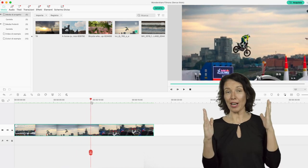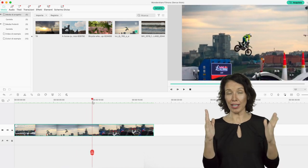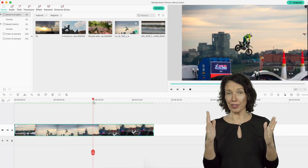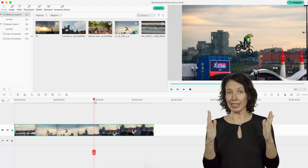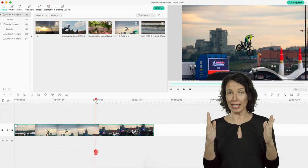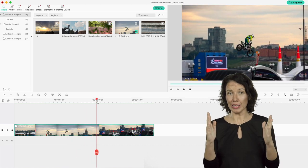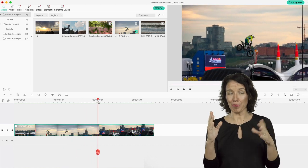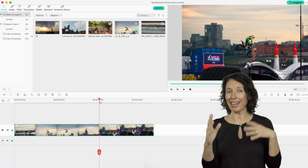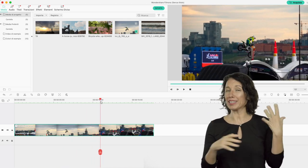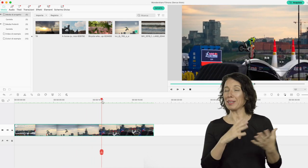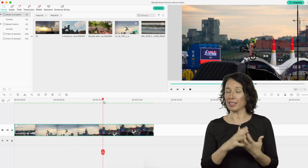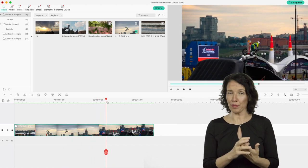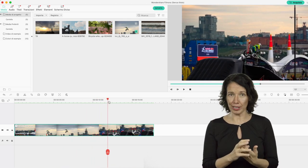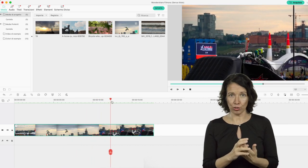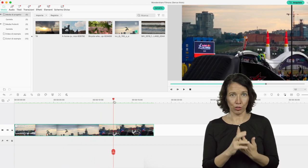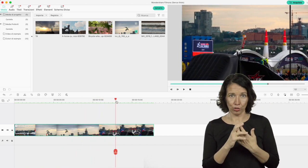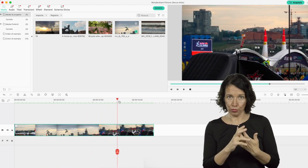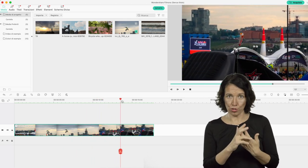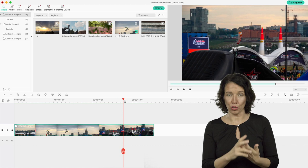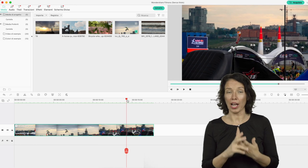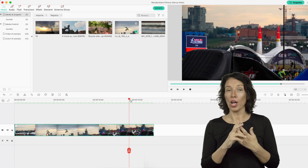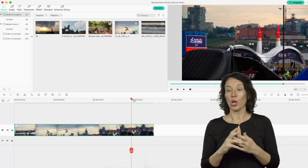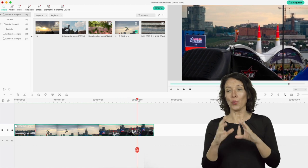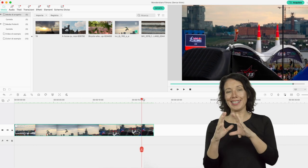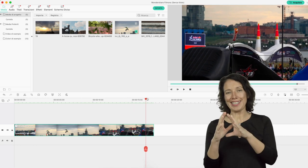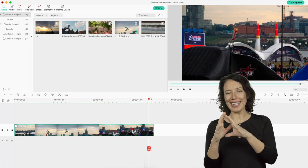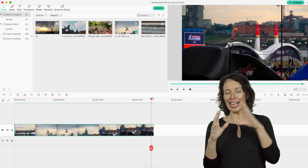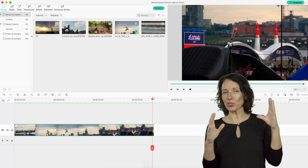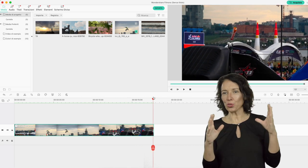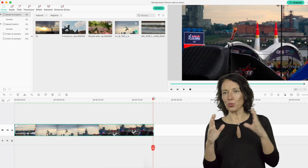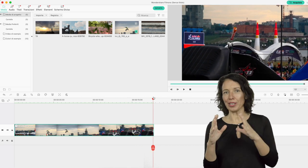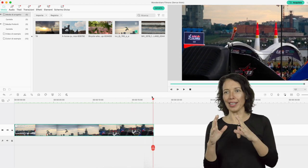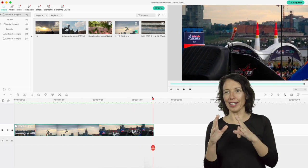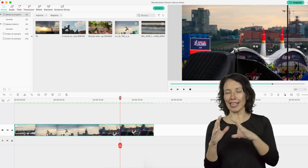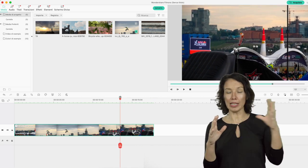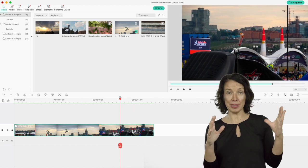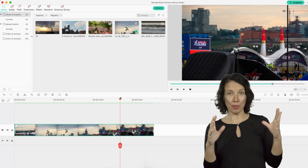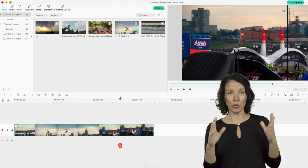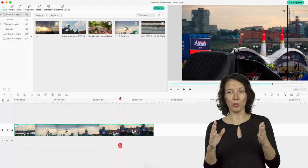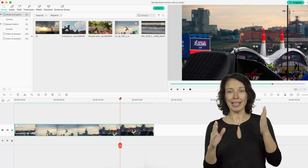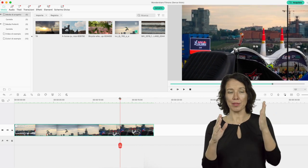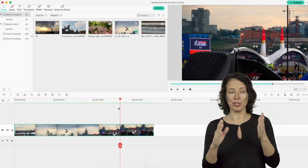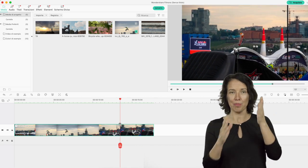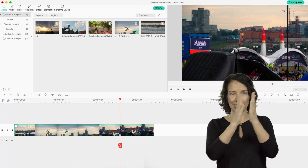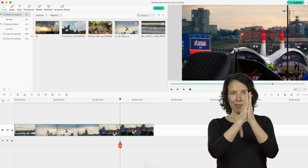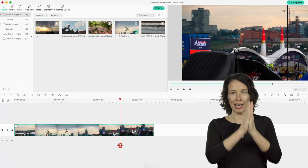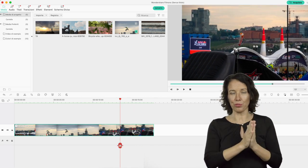alla fine della clip, altrimenti l'effetto non funziona. Quindi nel caso in cui la clip sia più lunga semplicemente fai un